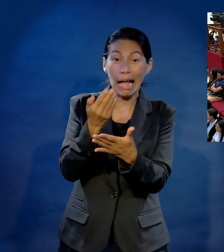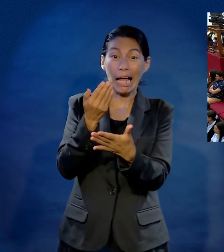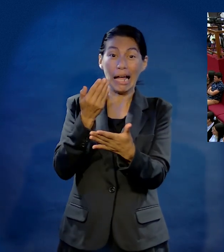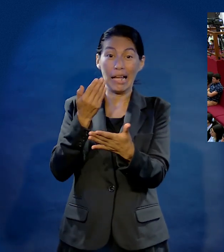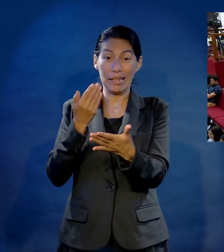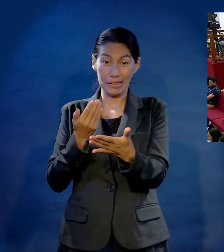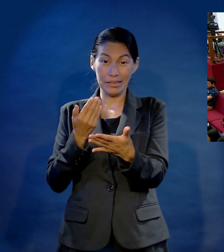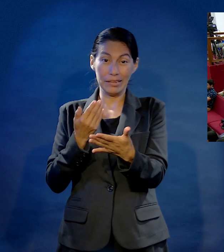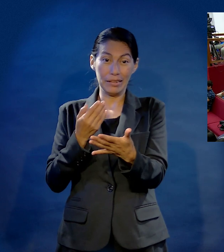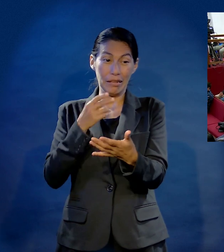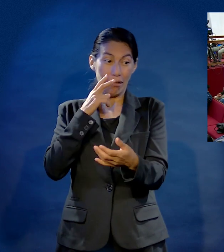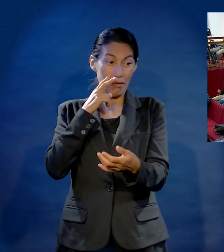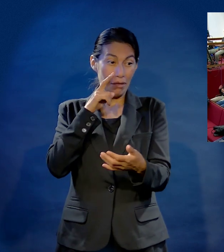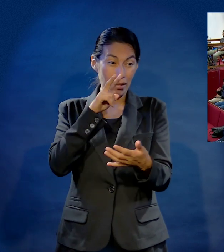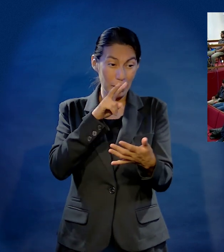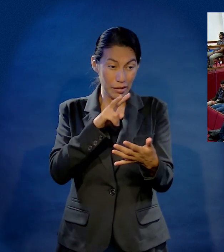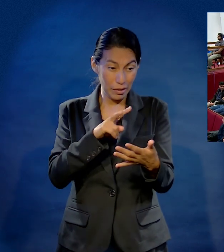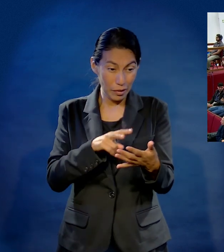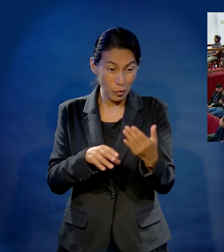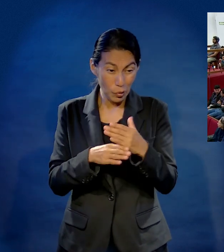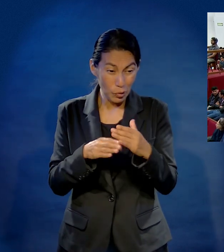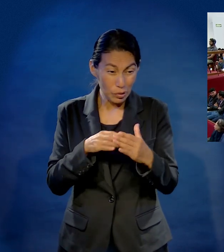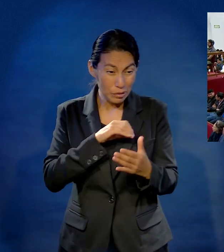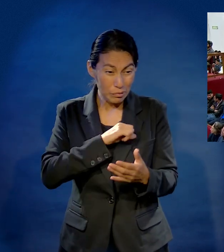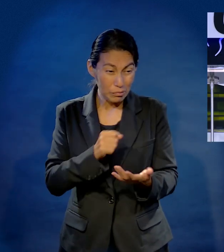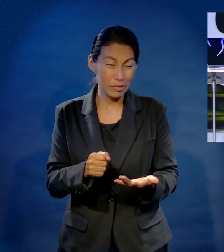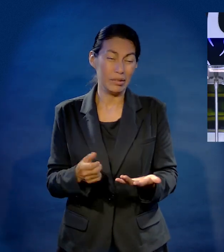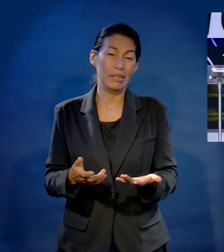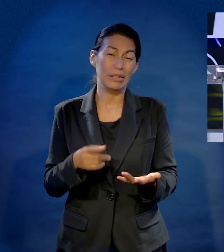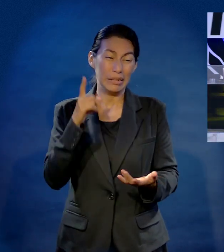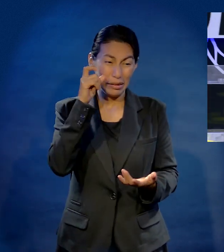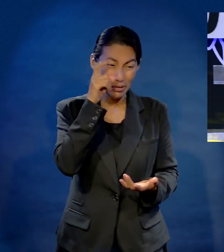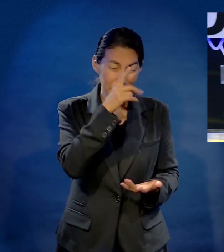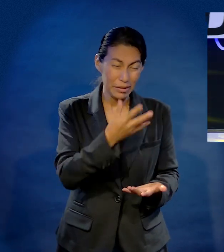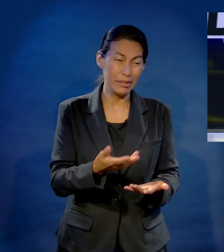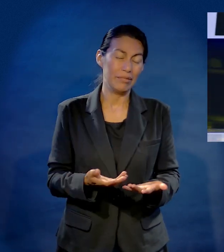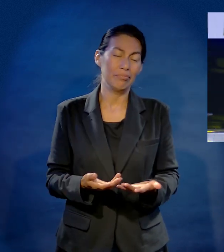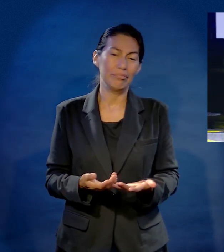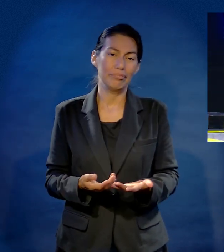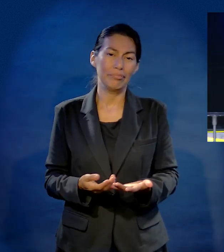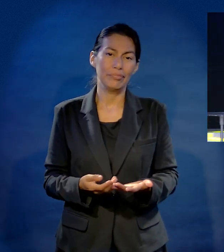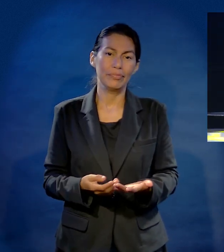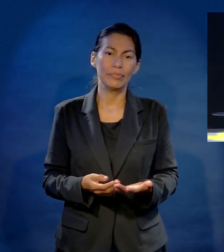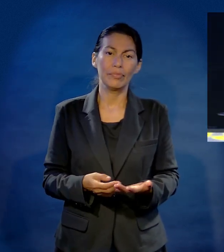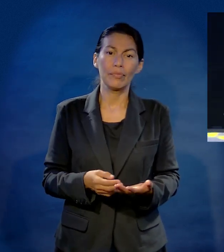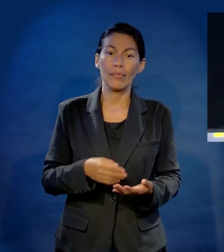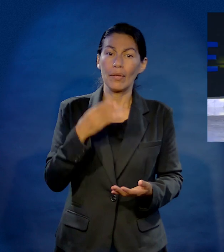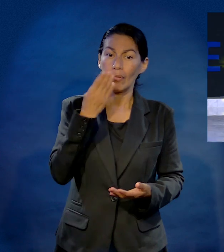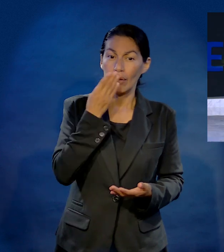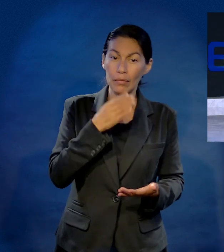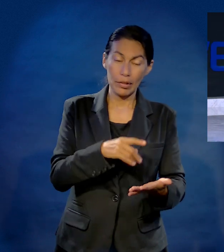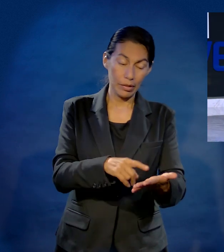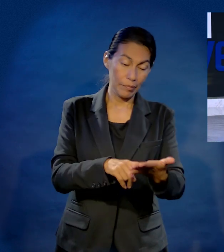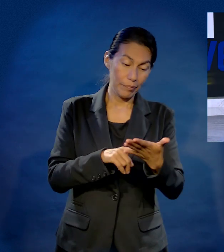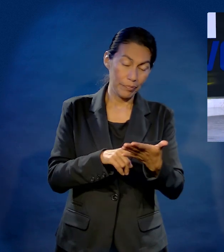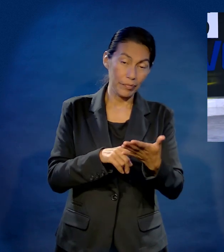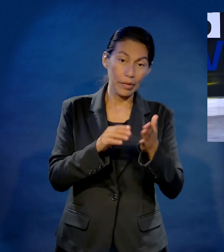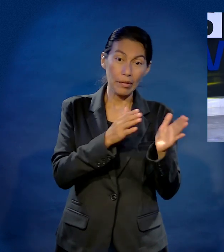de que entres por ese proceso donde no verás nada. Hazte las siguientes preguntas con muchísima honestidad, porque la Biblia dice, los